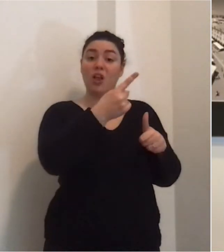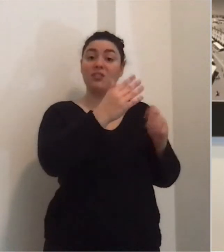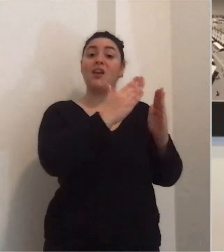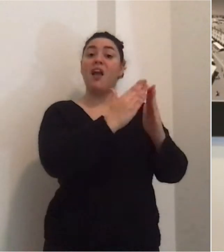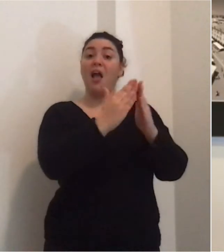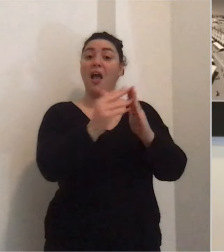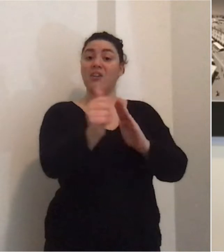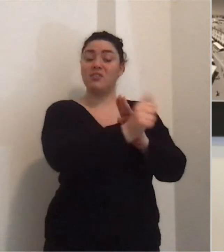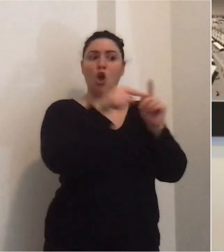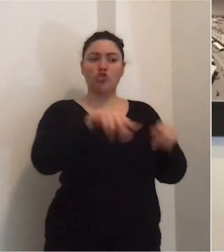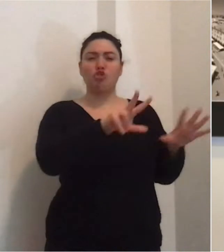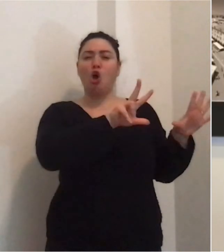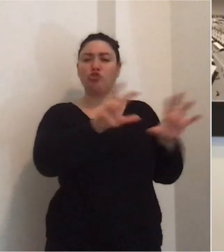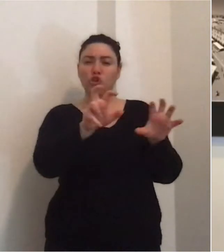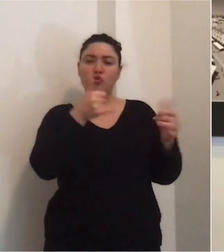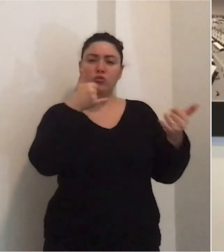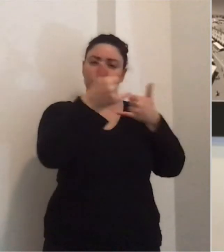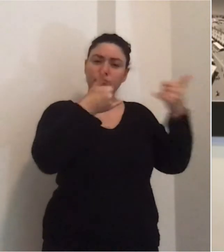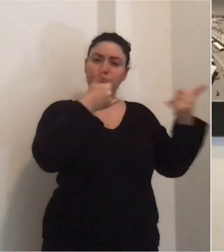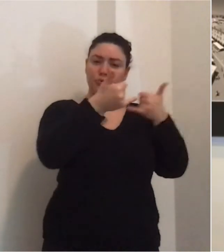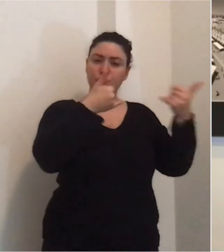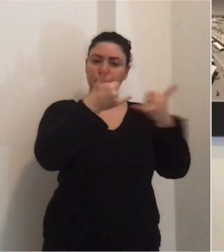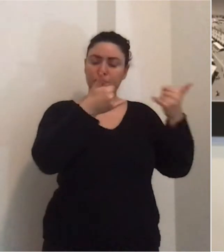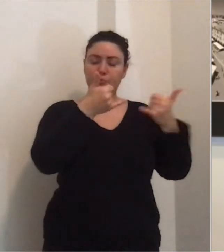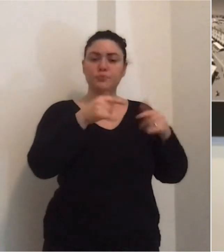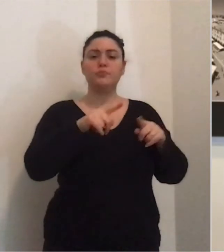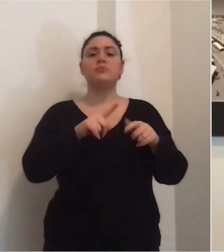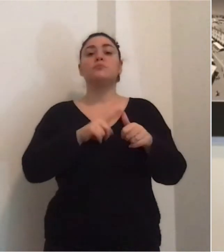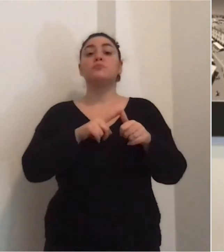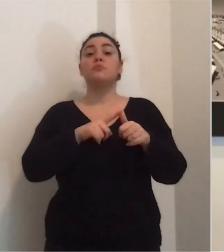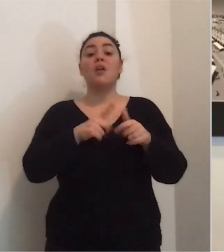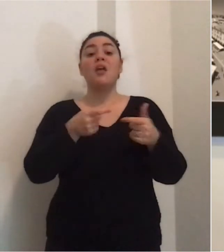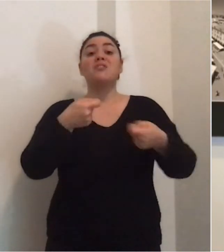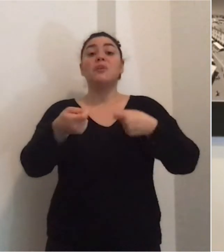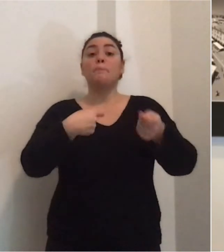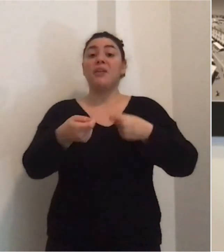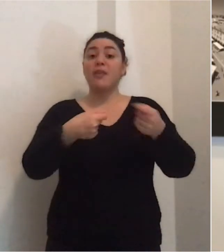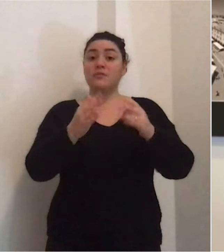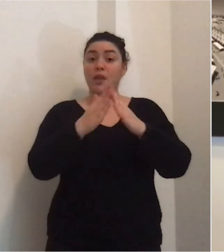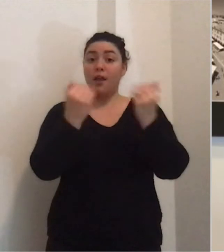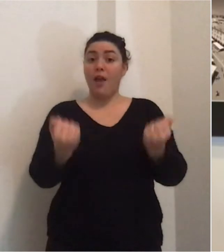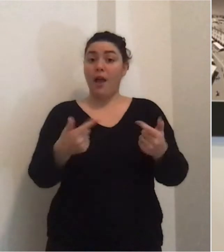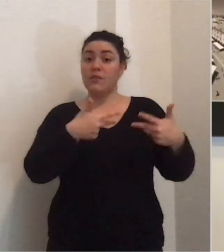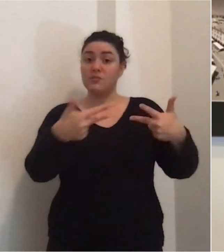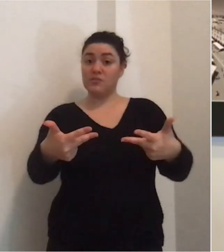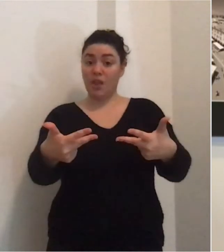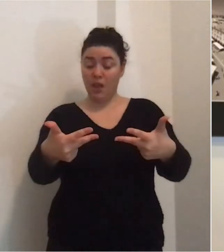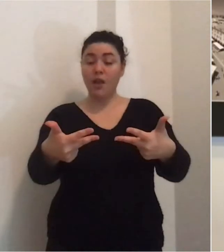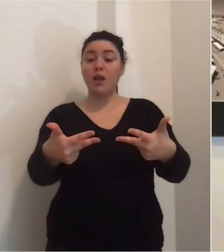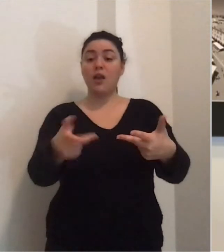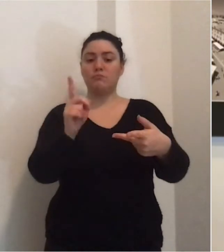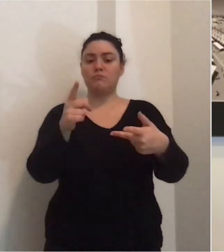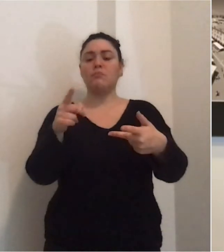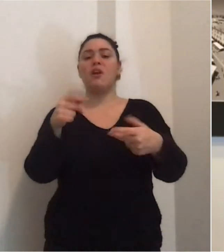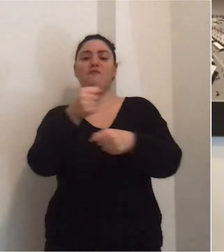delle telefonate a casa. Oggi abbiamo raggiunto le 800 telefonate. Quello della spesa a casa che vi abbiamo